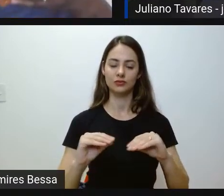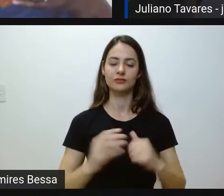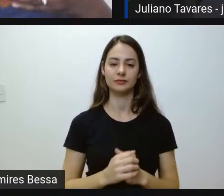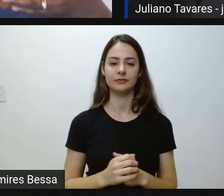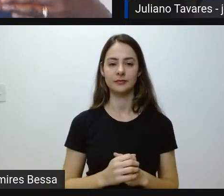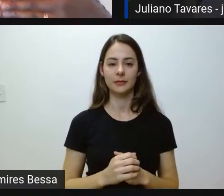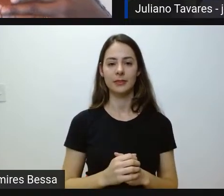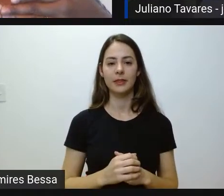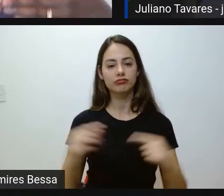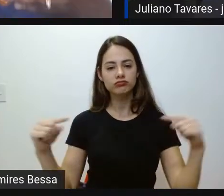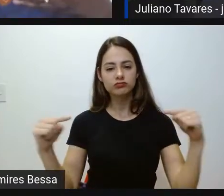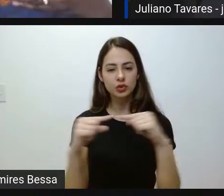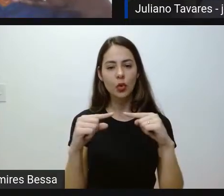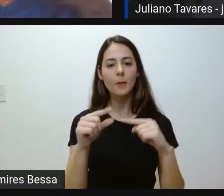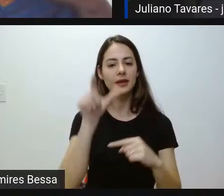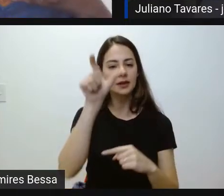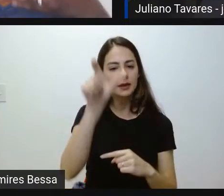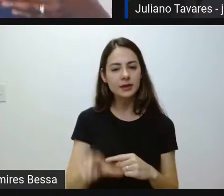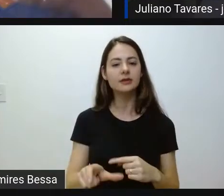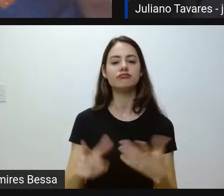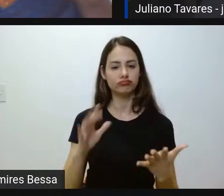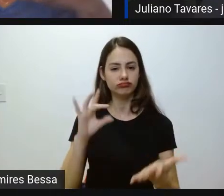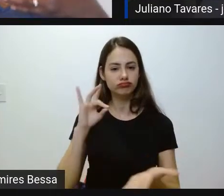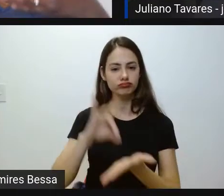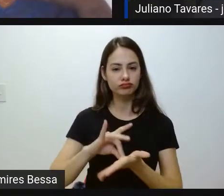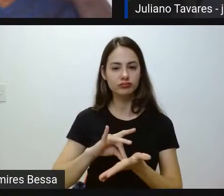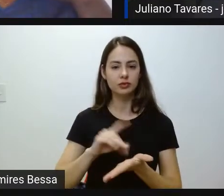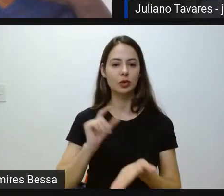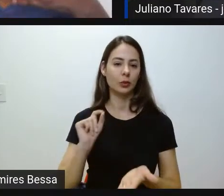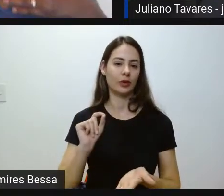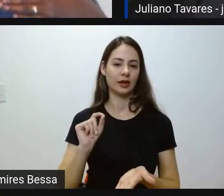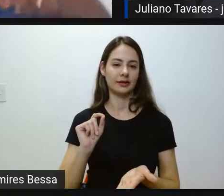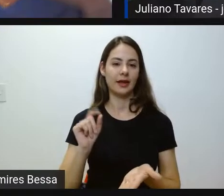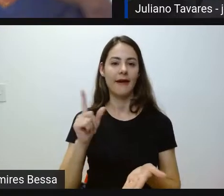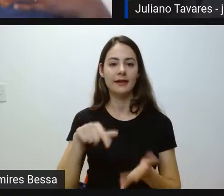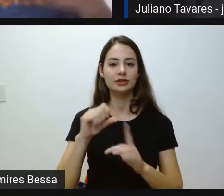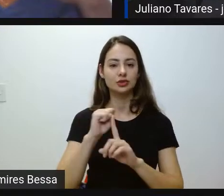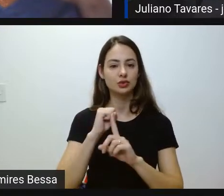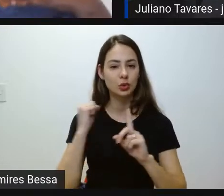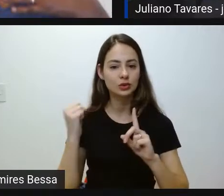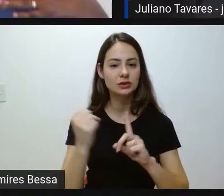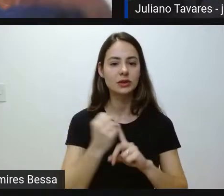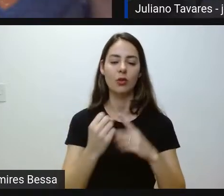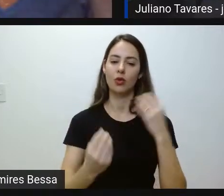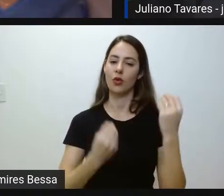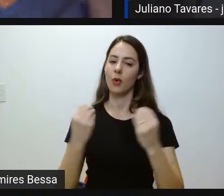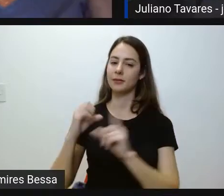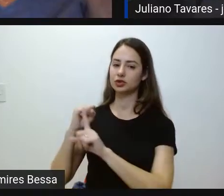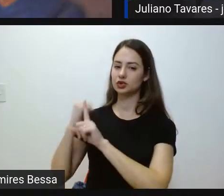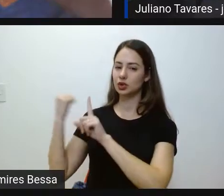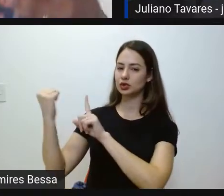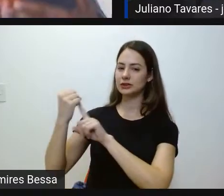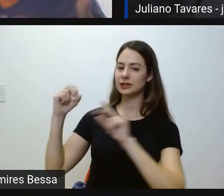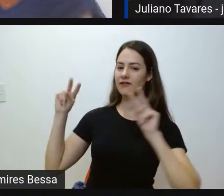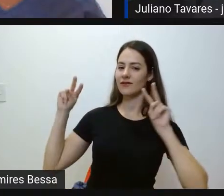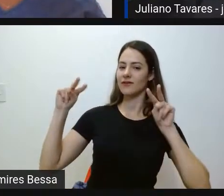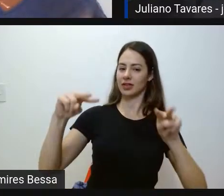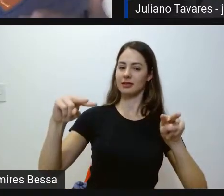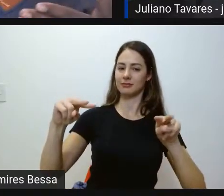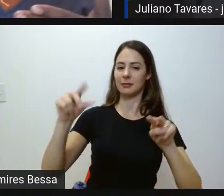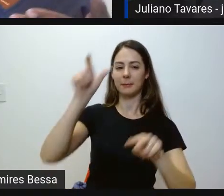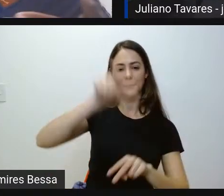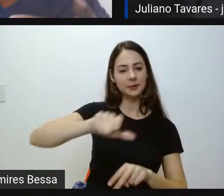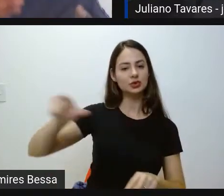né, corresponde à realidade, a realidade social, como que a sociedade enxerga essas